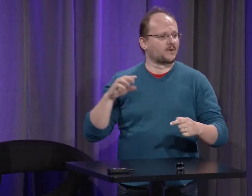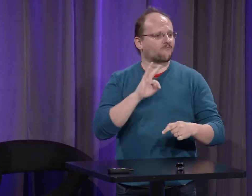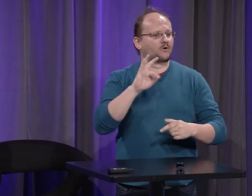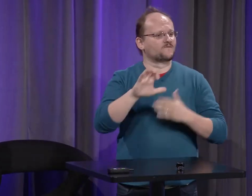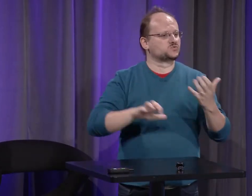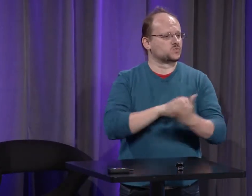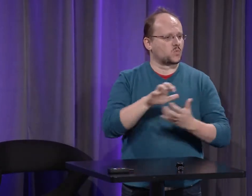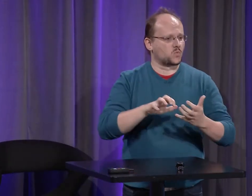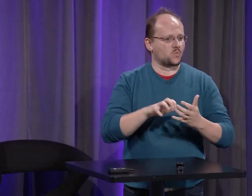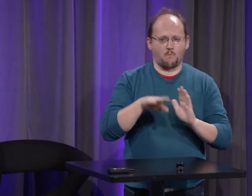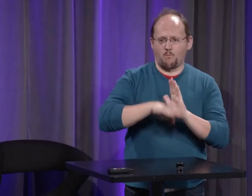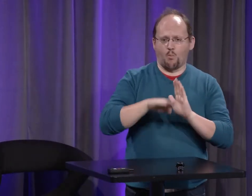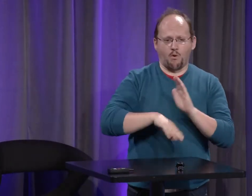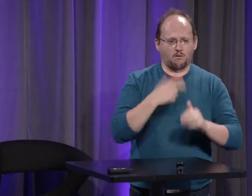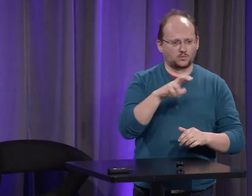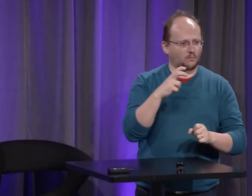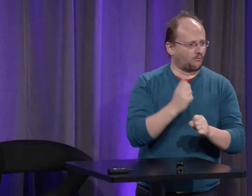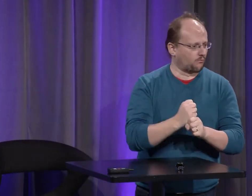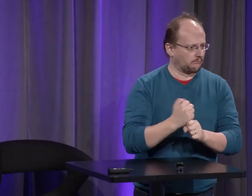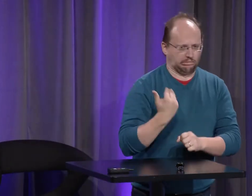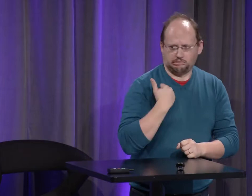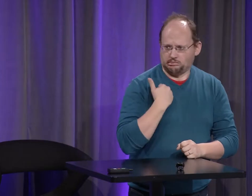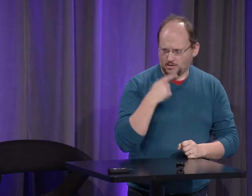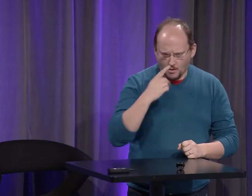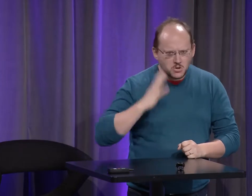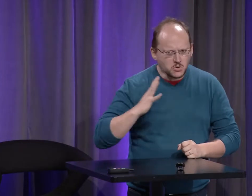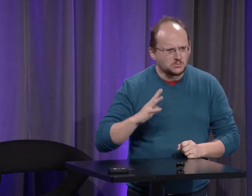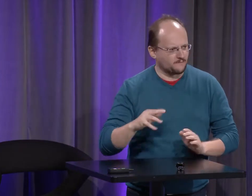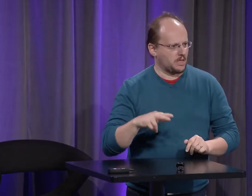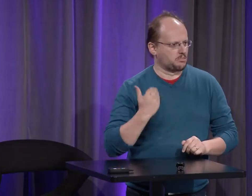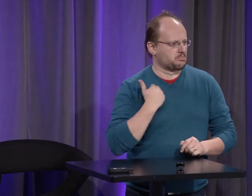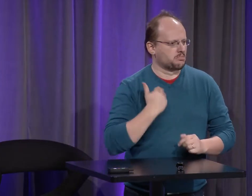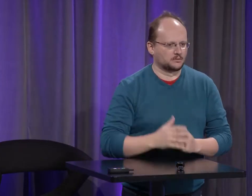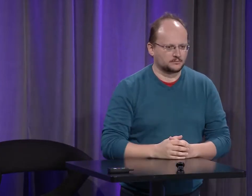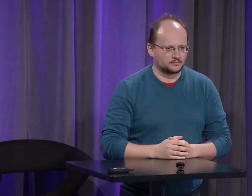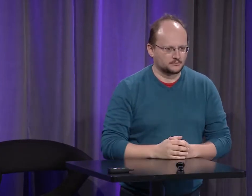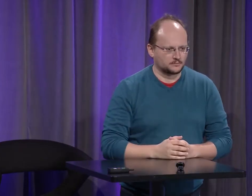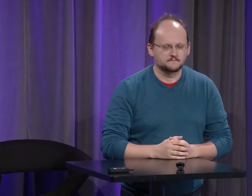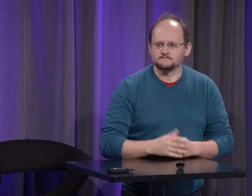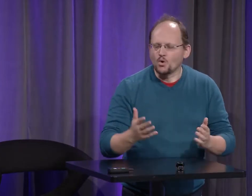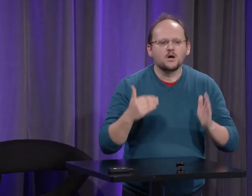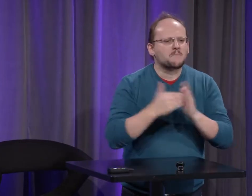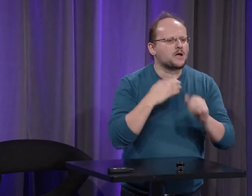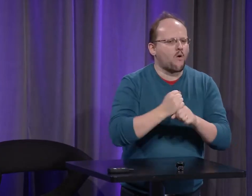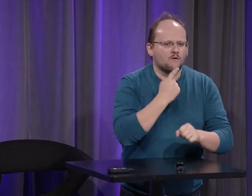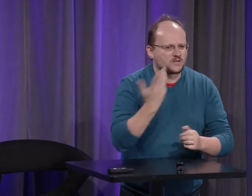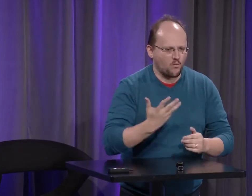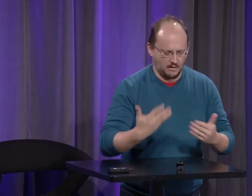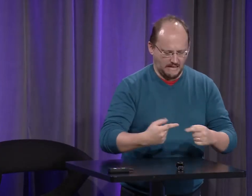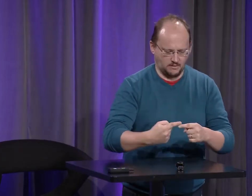? La Révolution française, fait moins de 300 ans. On a quand même l'impression que ça a duré, c'était il y a très longtemps. 1